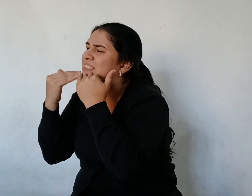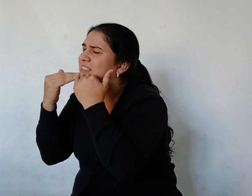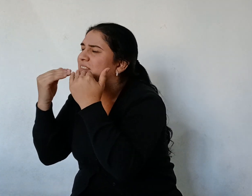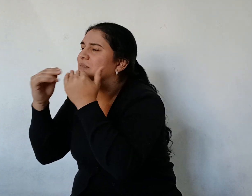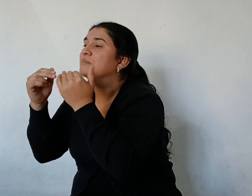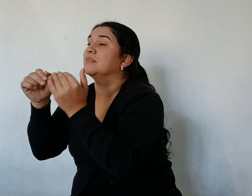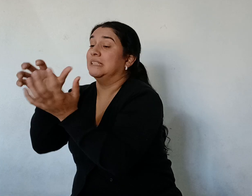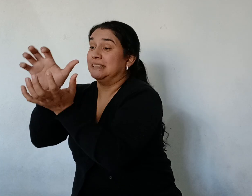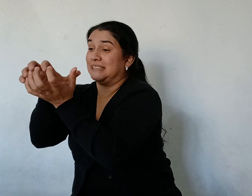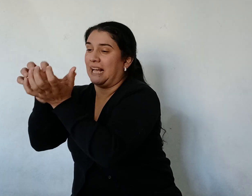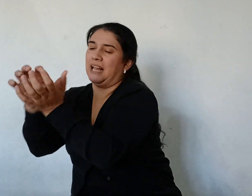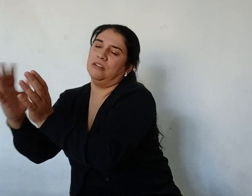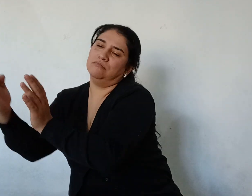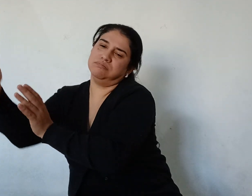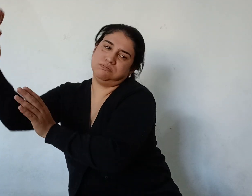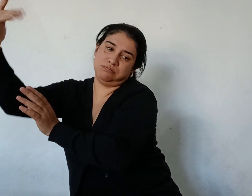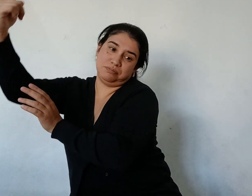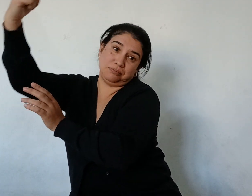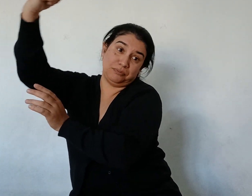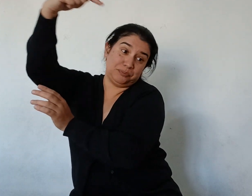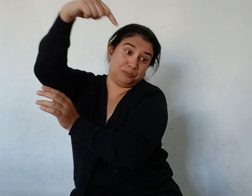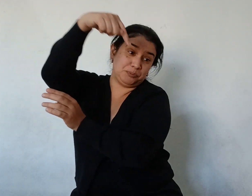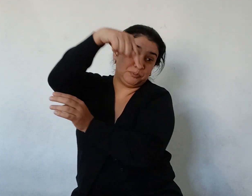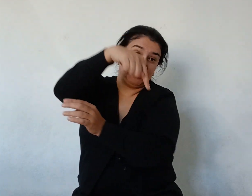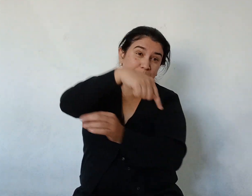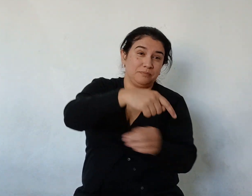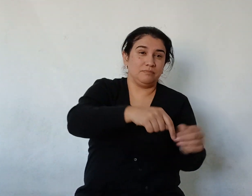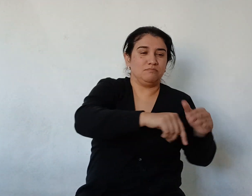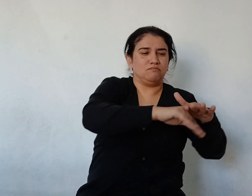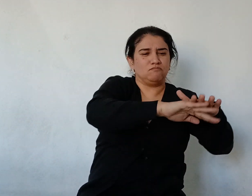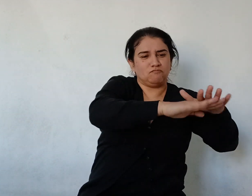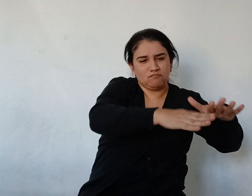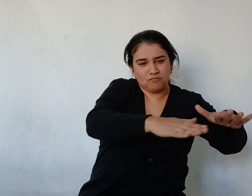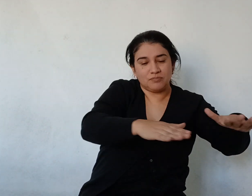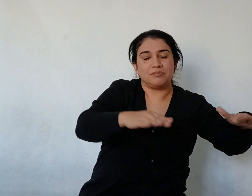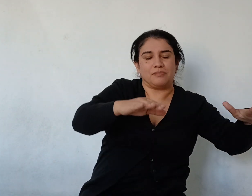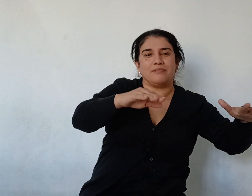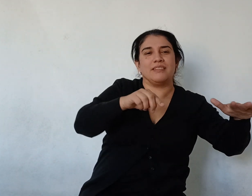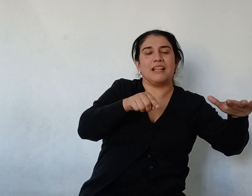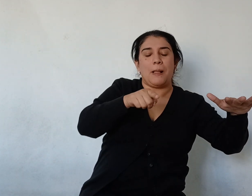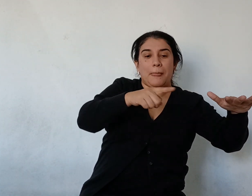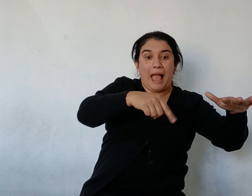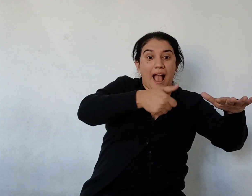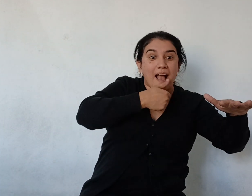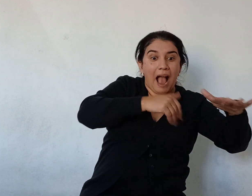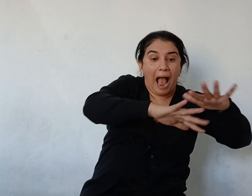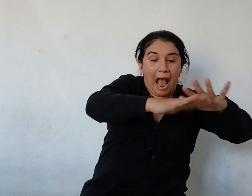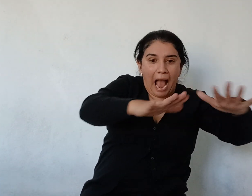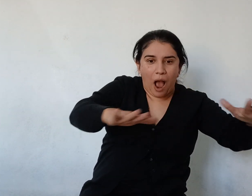Todavía muy felices Porque se han acostumbrado Al fin a ver Pasar vapores Y buques Que llevan naranjo